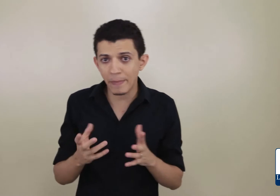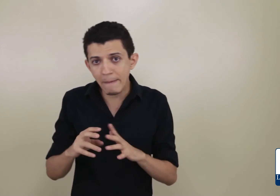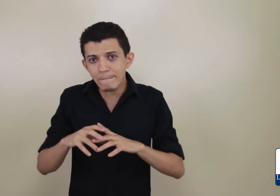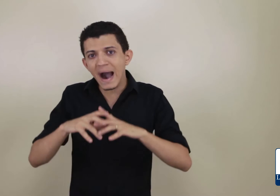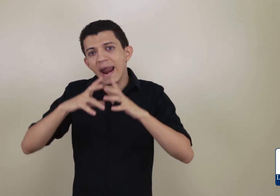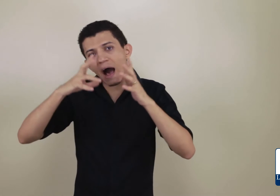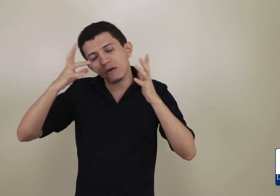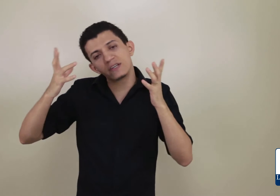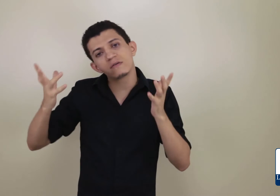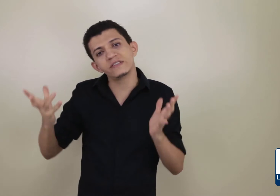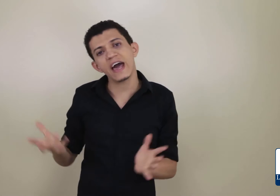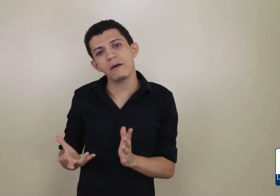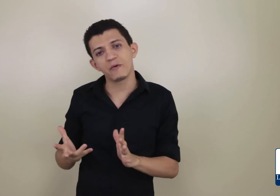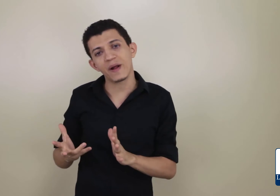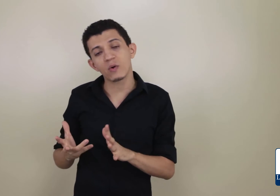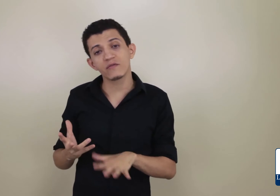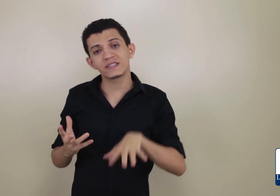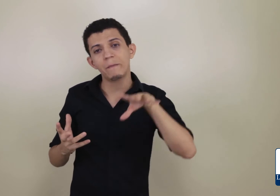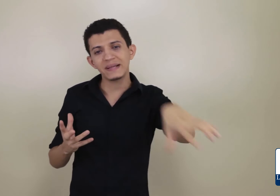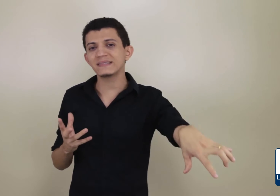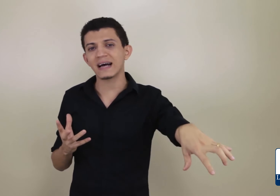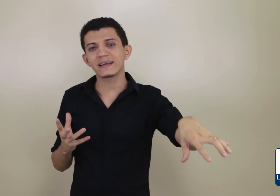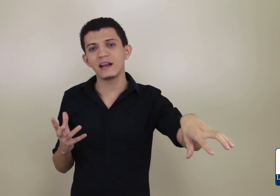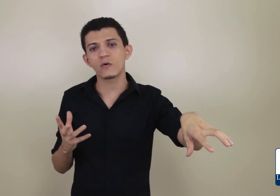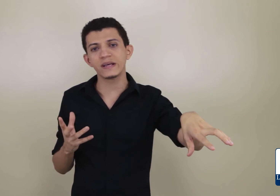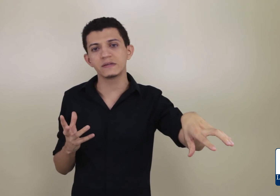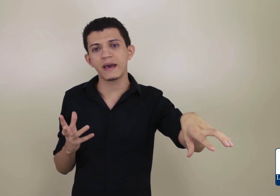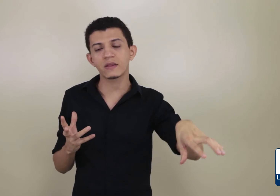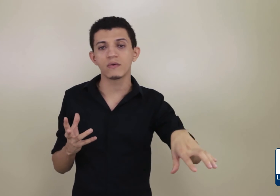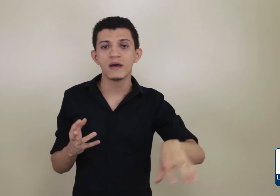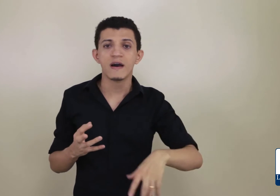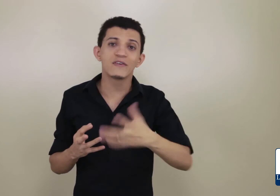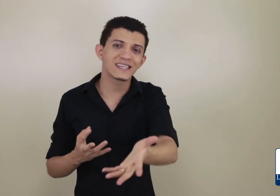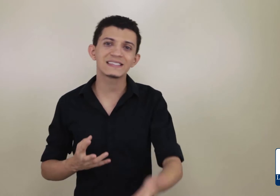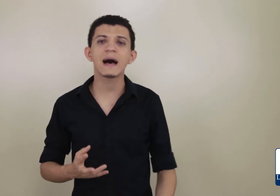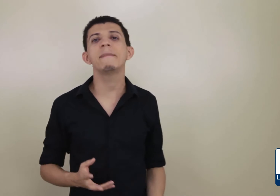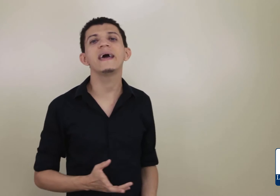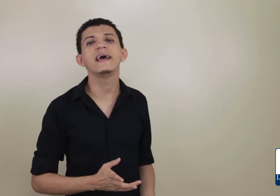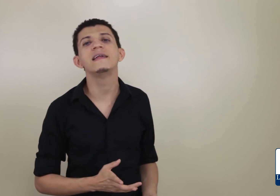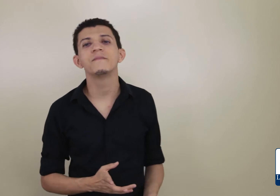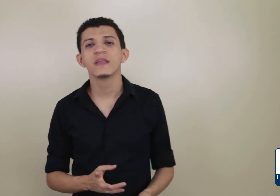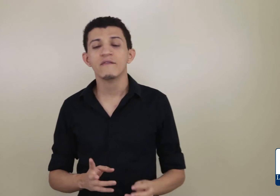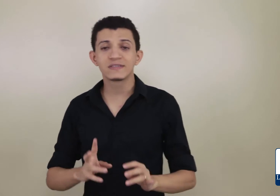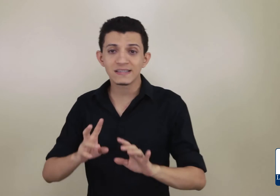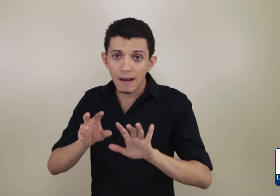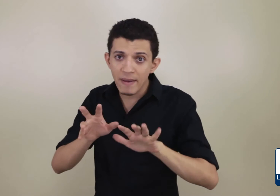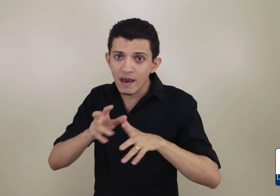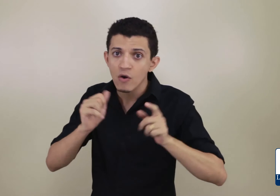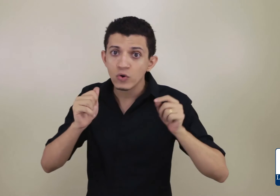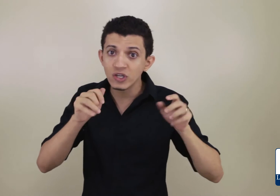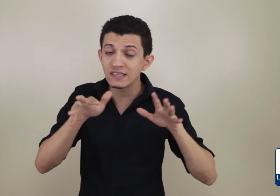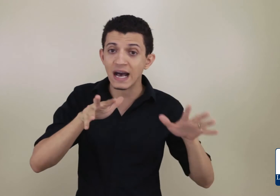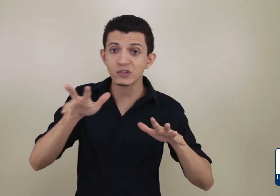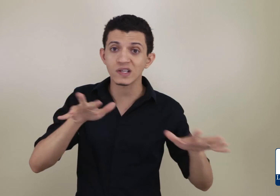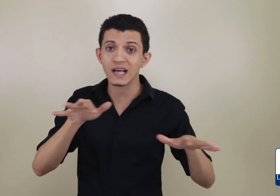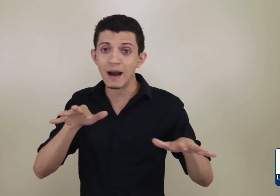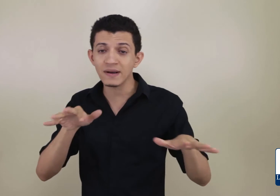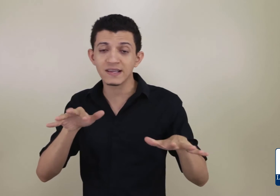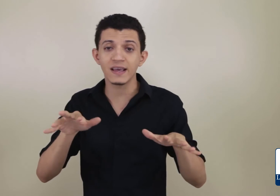preparar o seu cérebro para quando você precisar daquele conhecimento, você saber ele. Você saber utilizar as suas armas aí